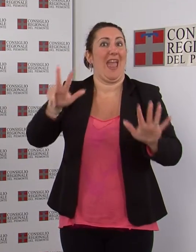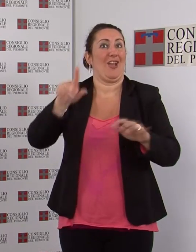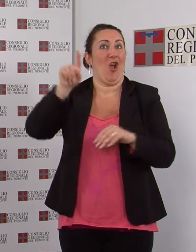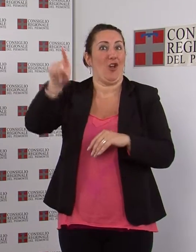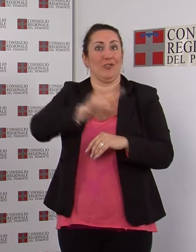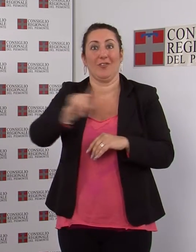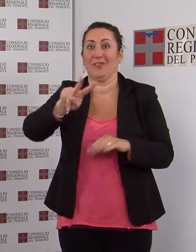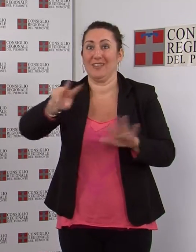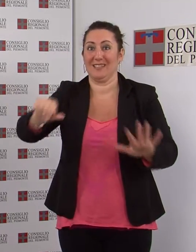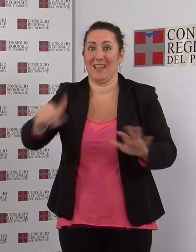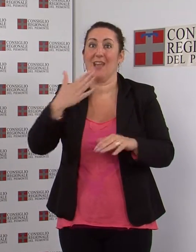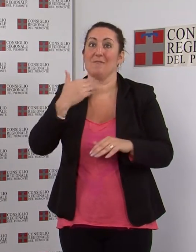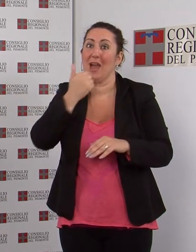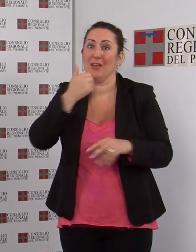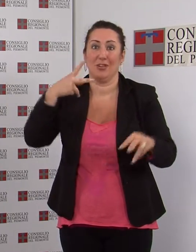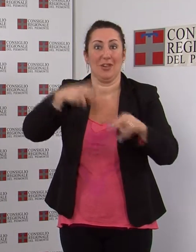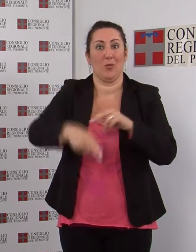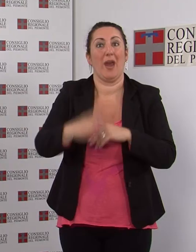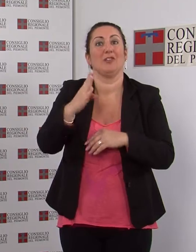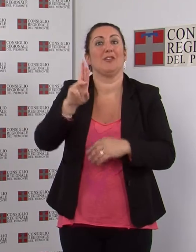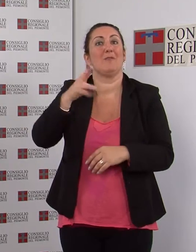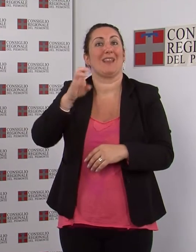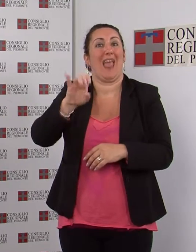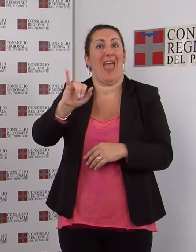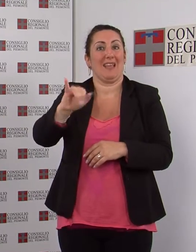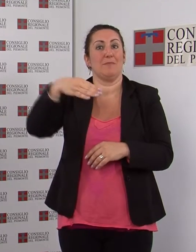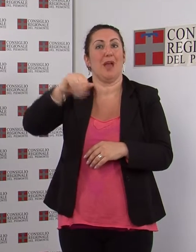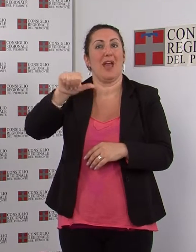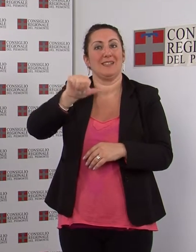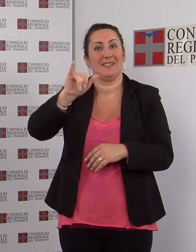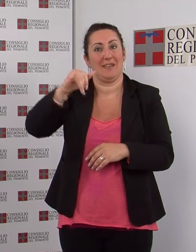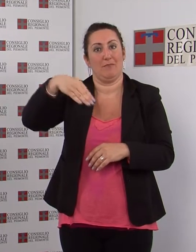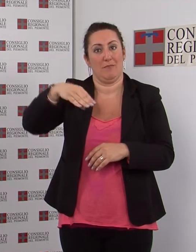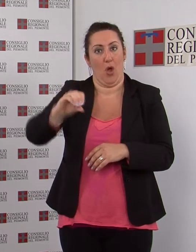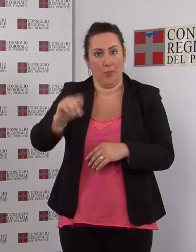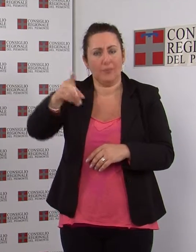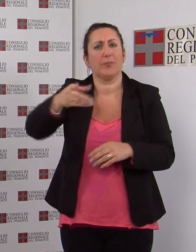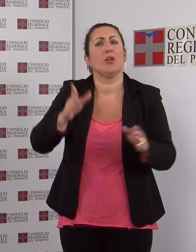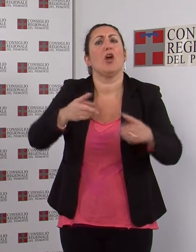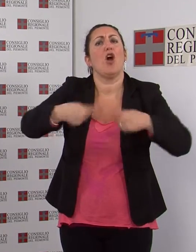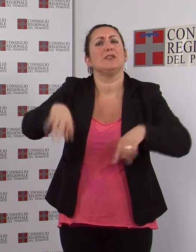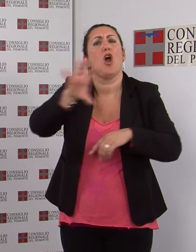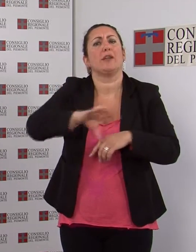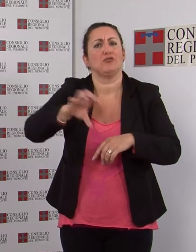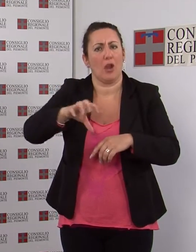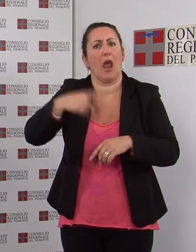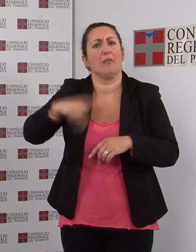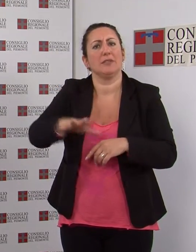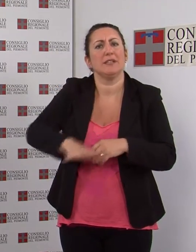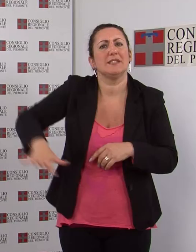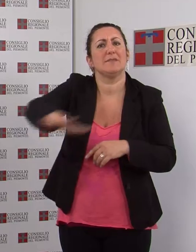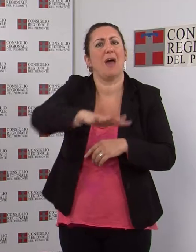attività culturali Massimo Brei. Il Consiglio regionale è ospitato nello stand del Padiglione 3, denominato Spazio Piemonte,